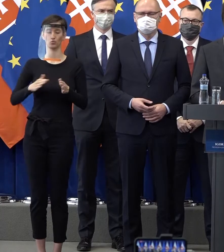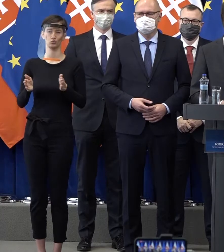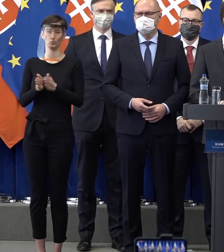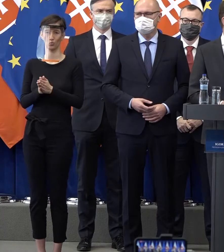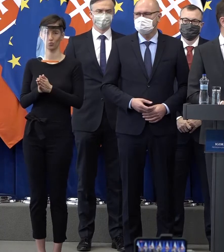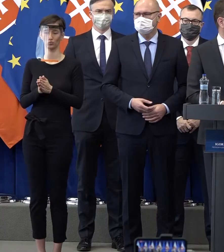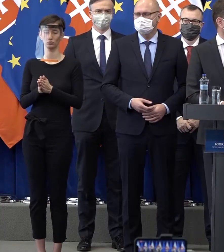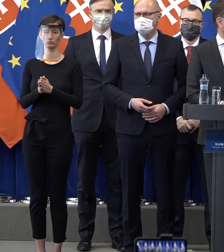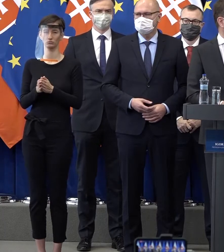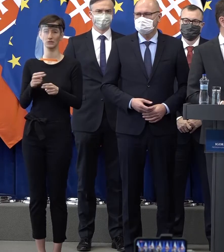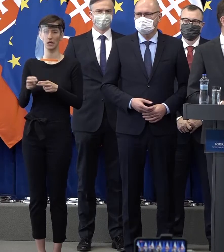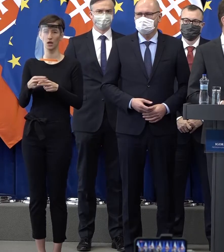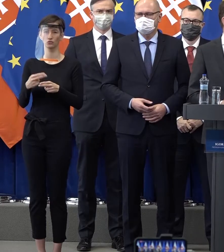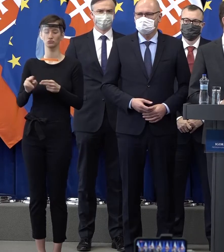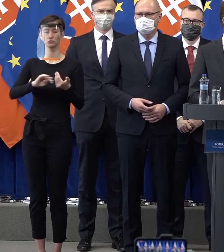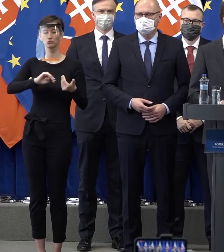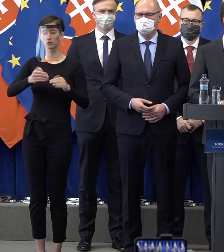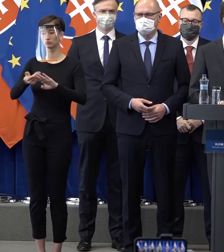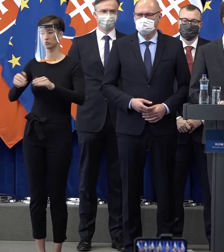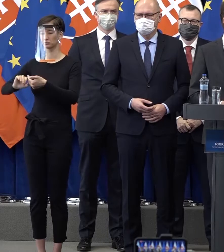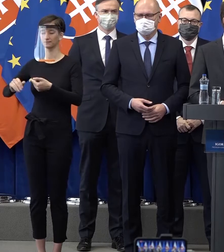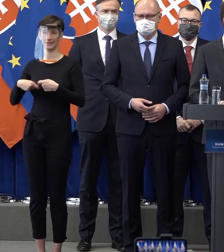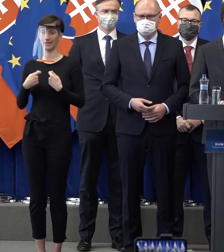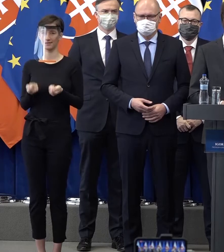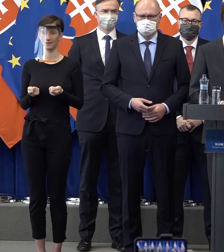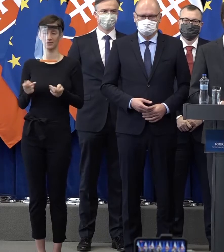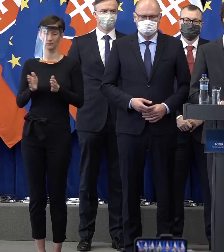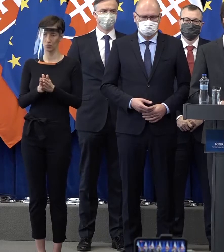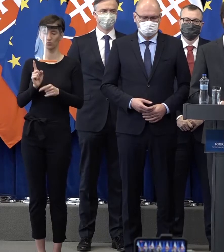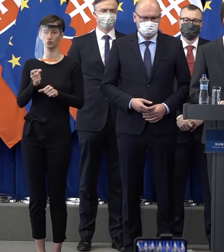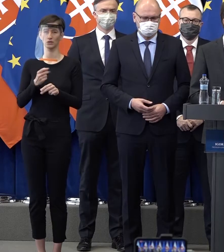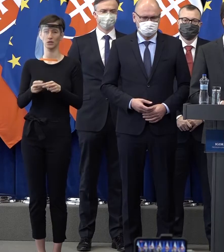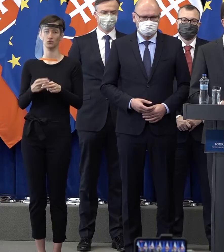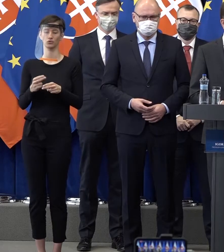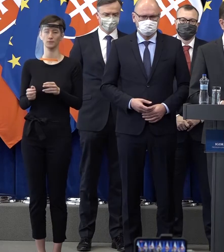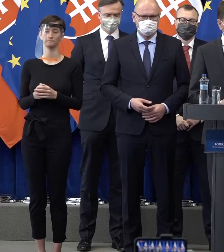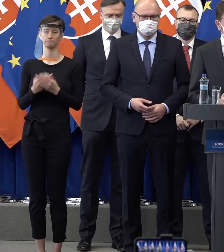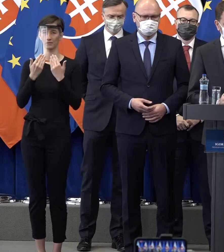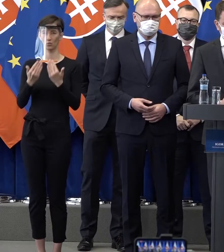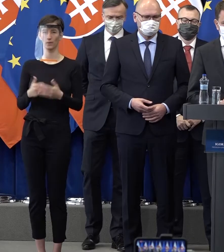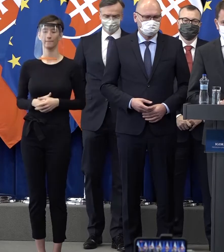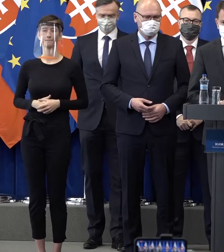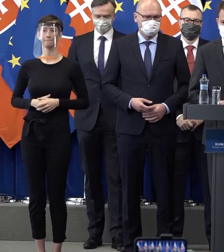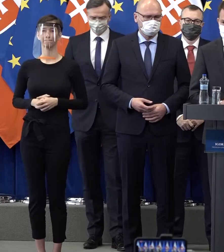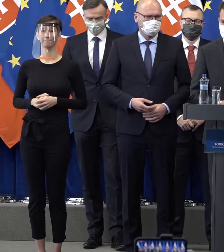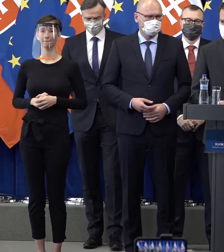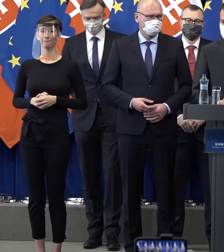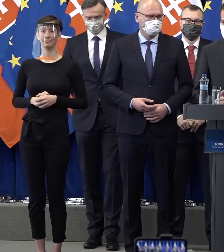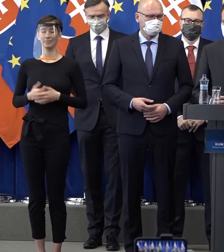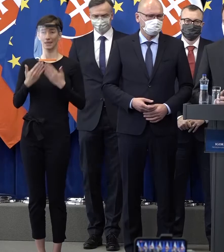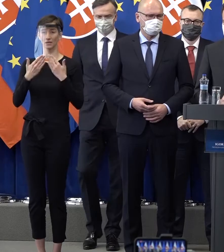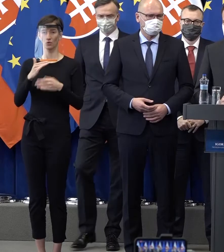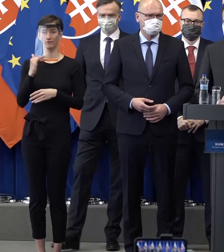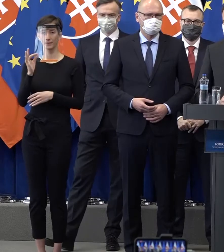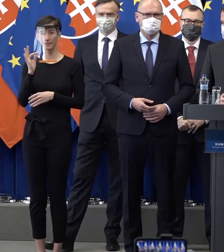záujmov tejto ekonomiky a záujmov tohto štátu. Ďakujem. Ďakujem za vaše slova.